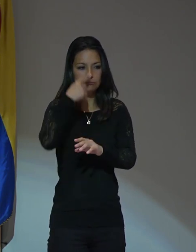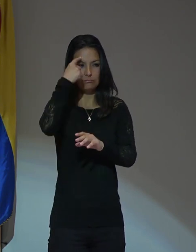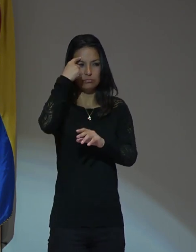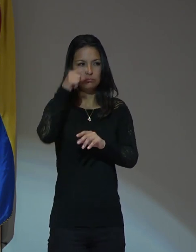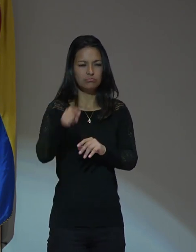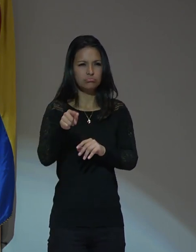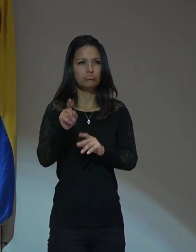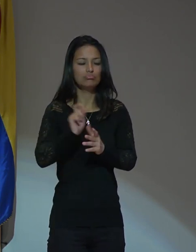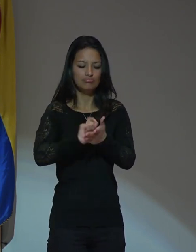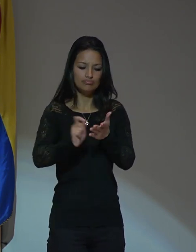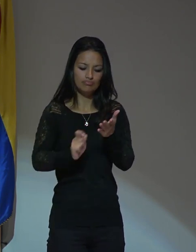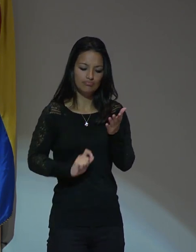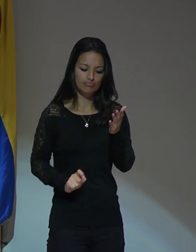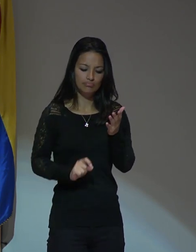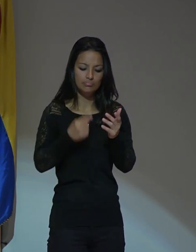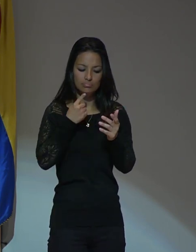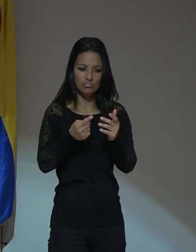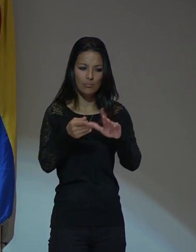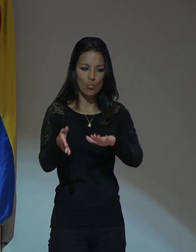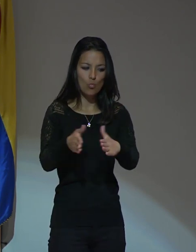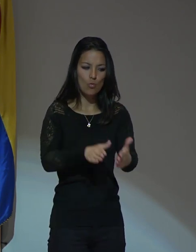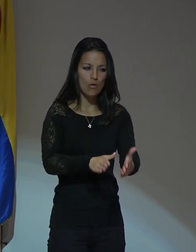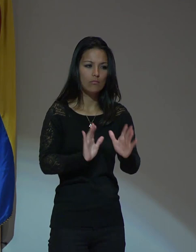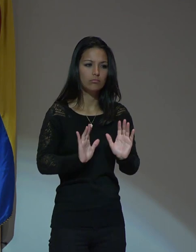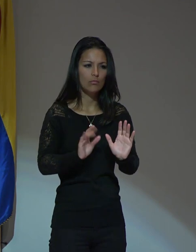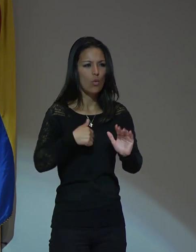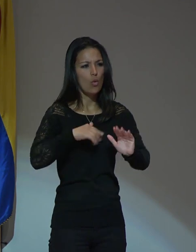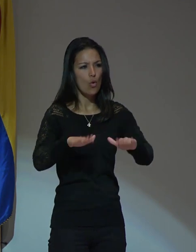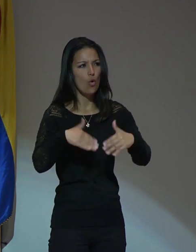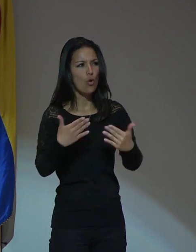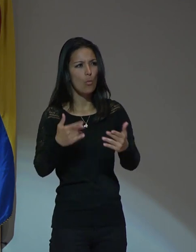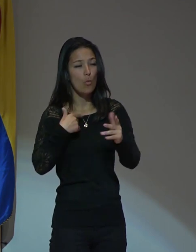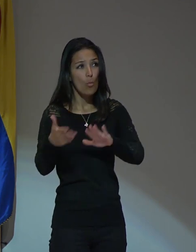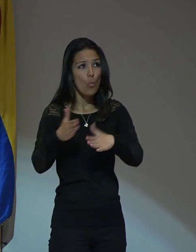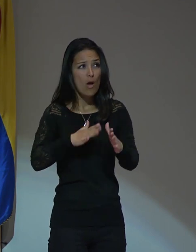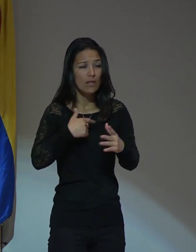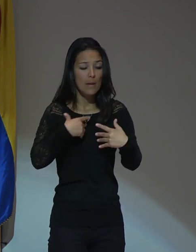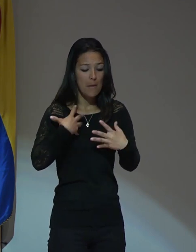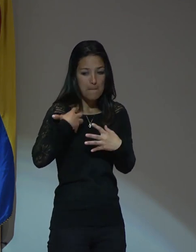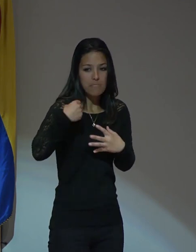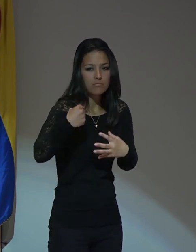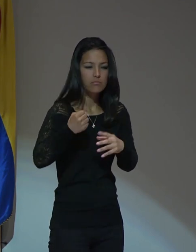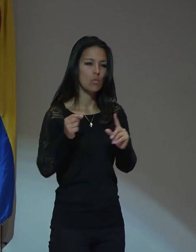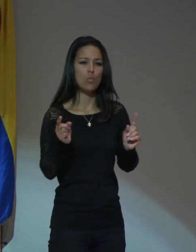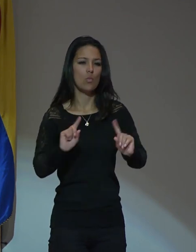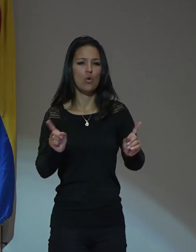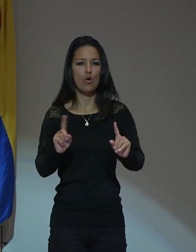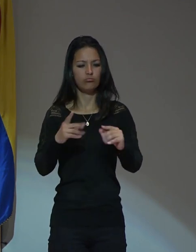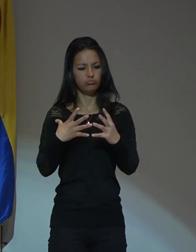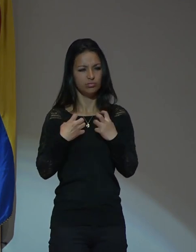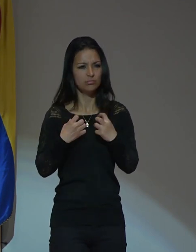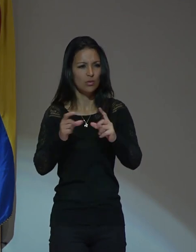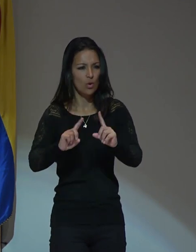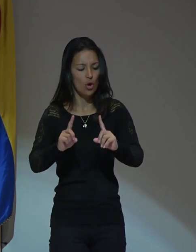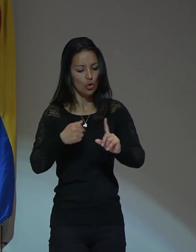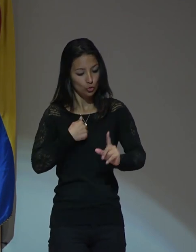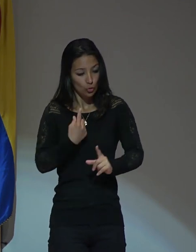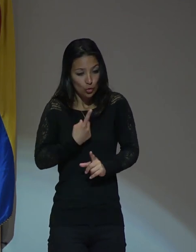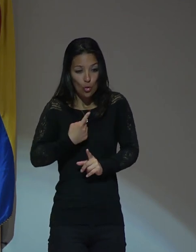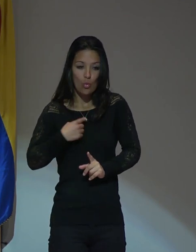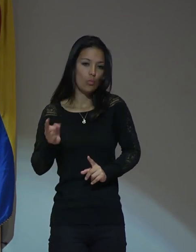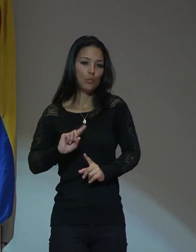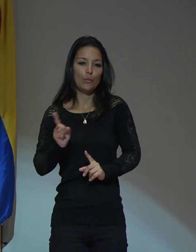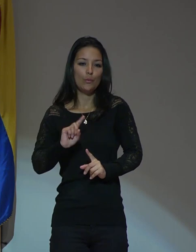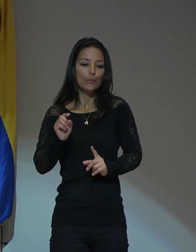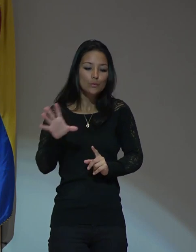escribir que la muerte no me pueda atrapar y no solamente yo pero todos